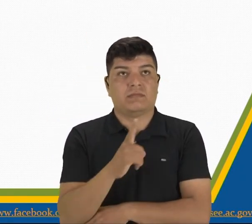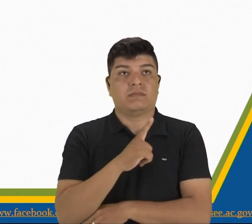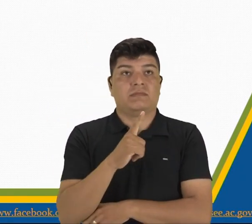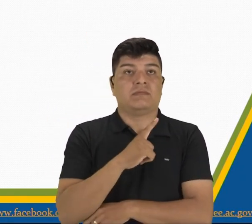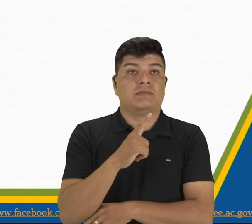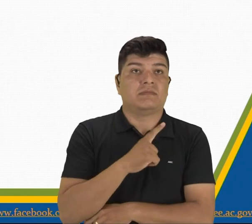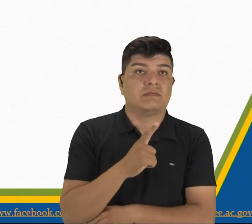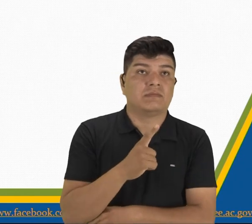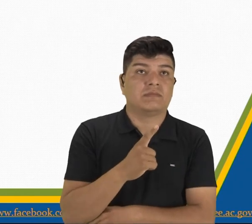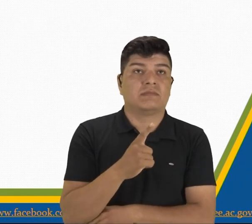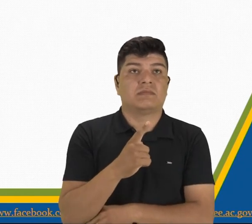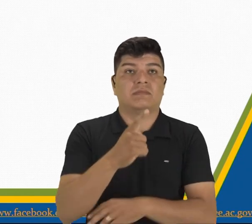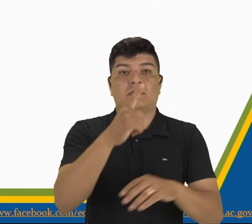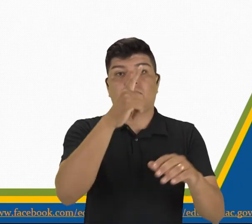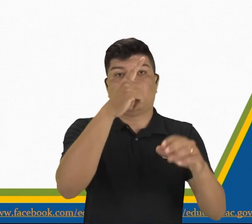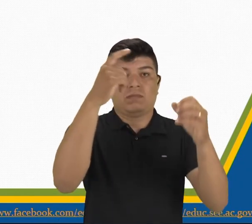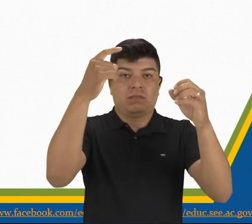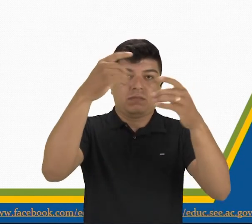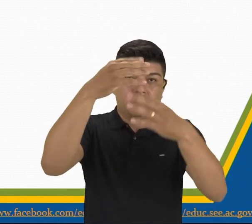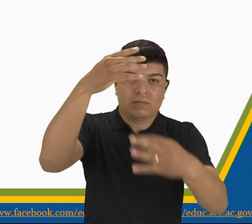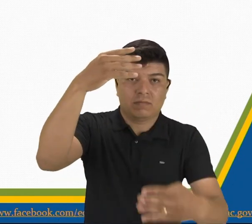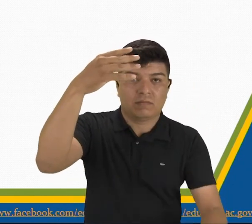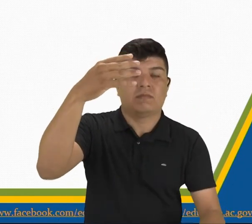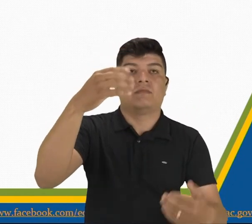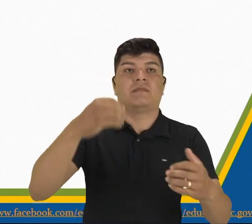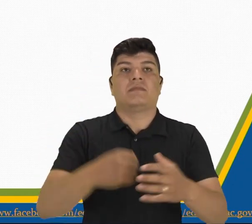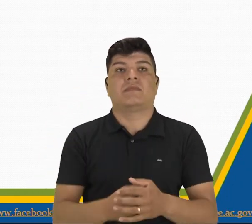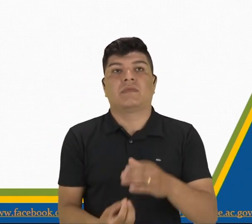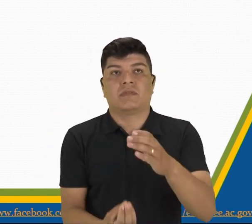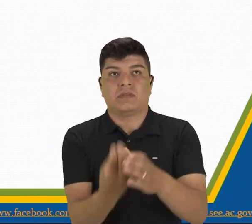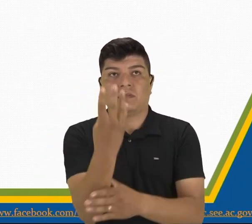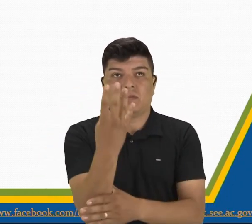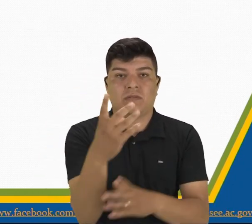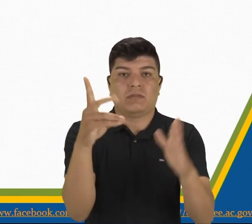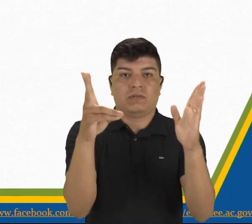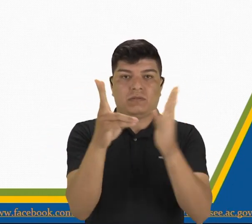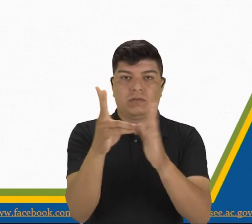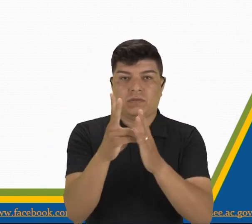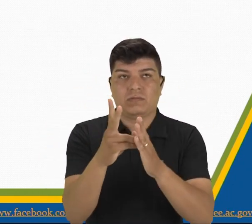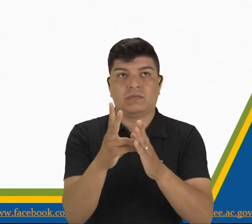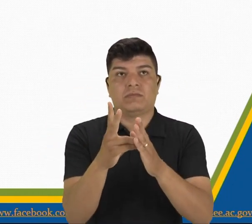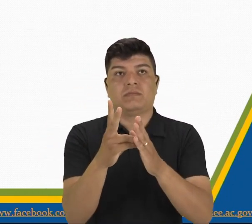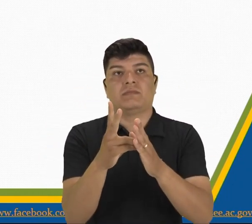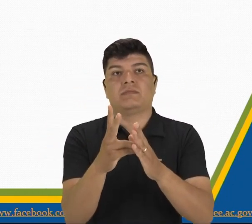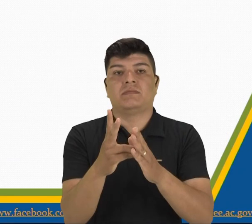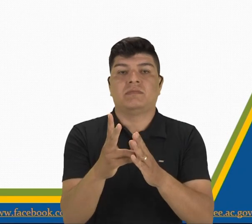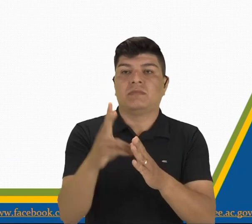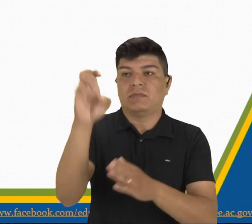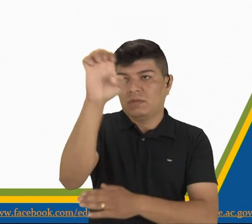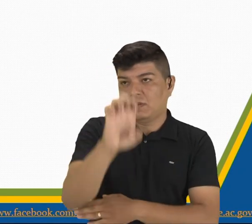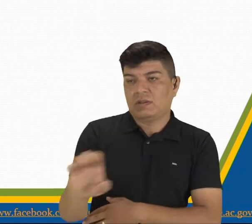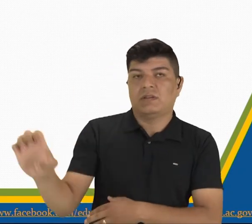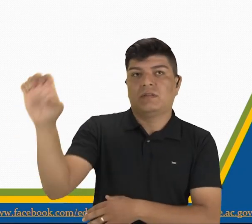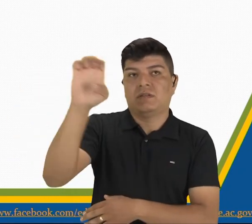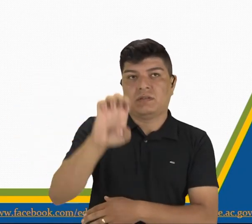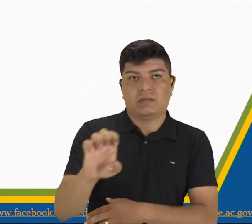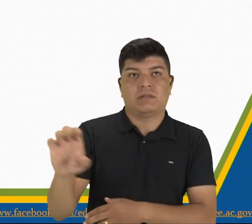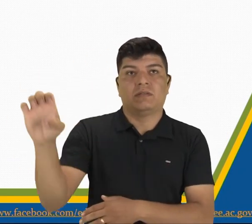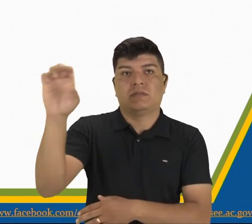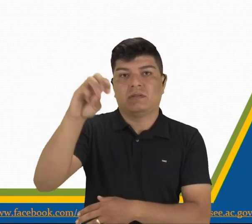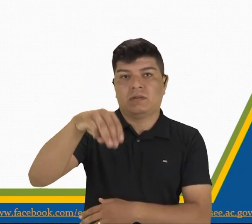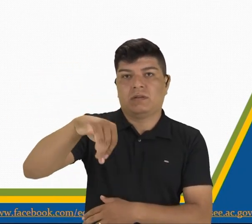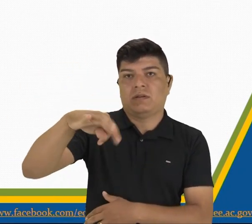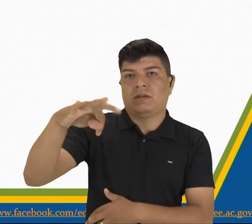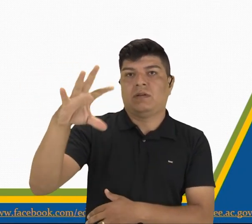aquí por una classificación de origen indígena, origen europea y origen